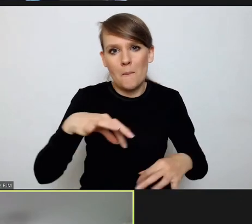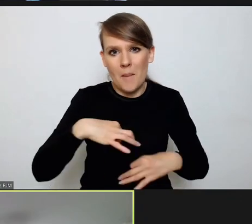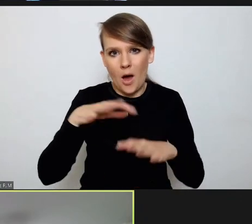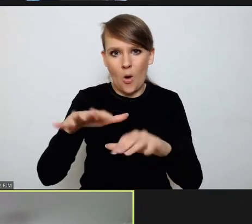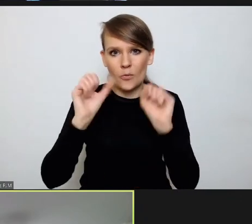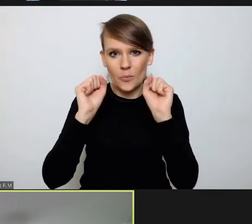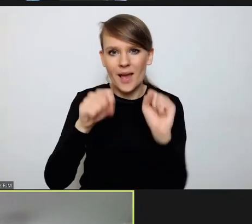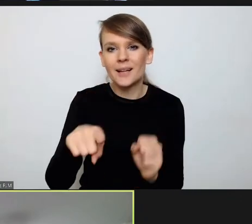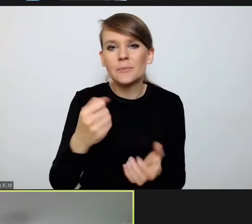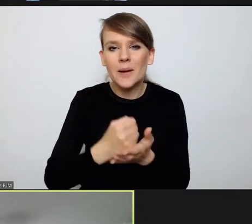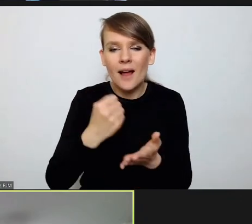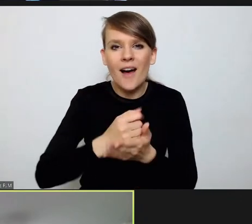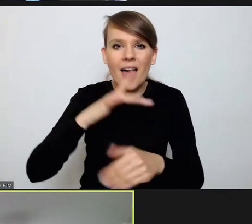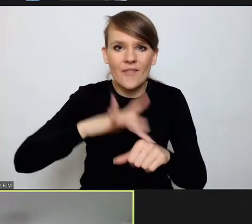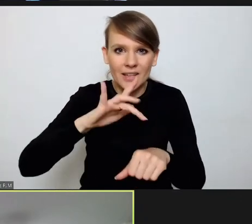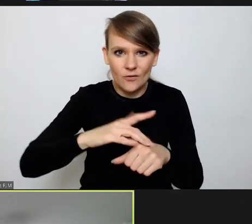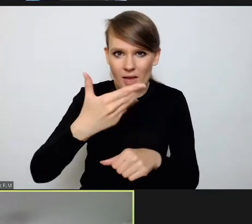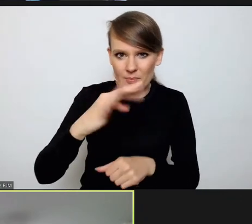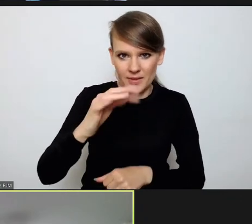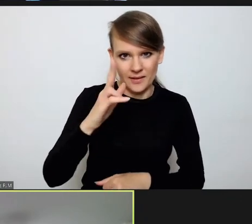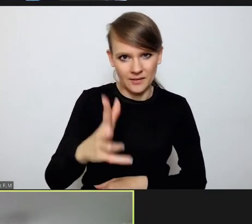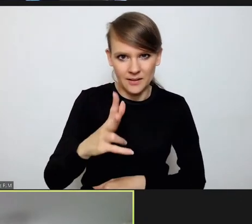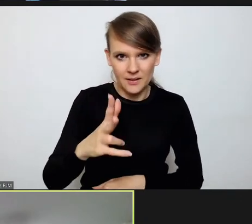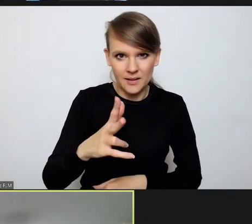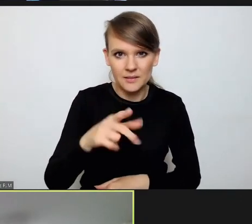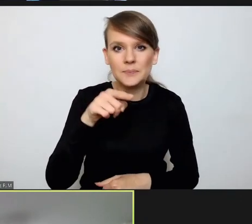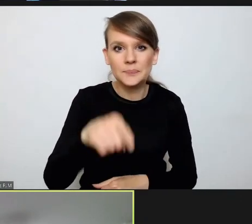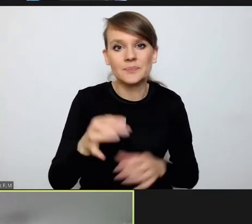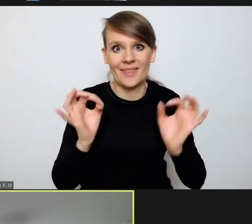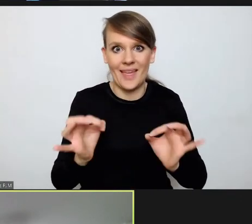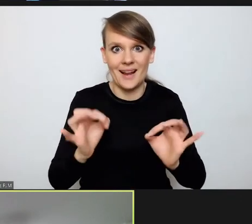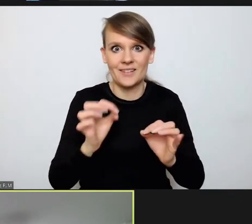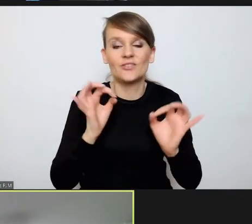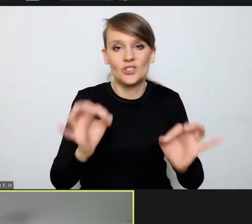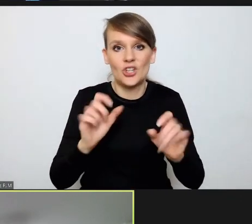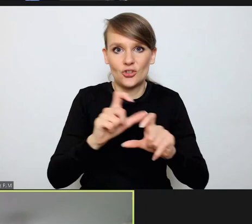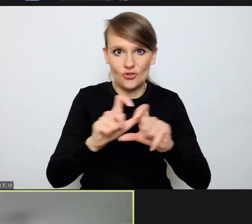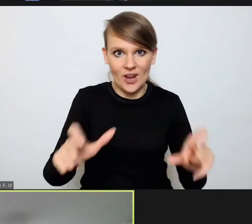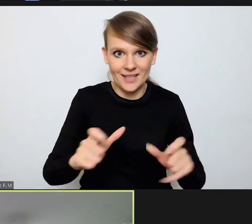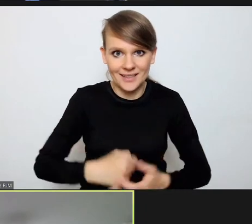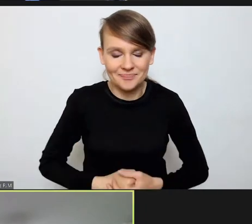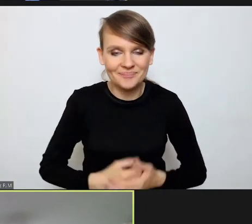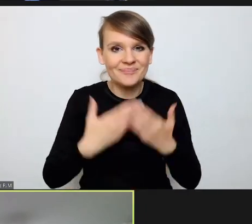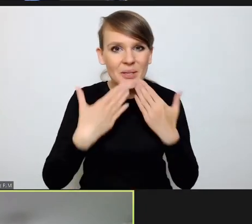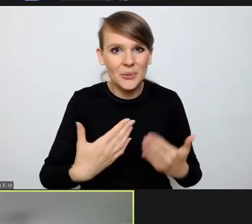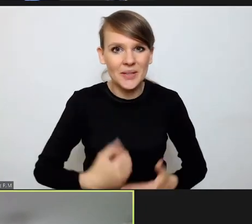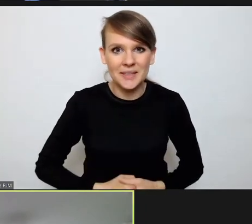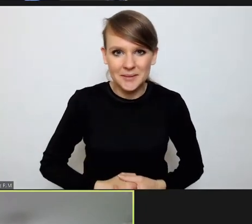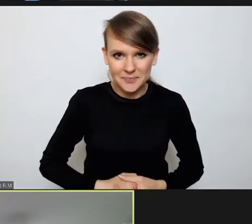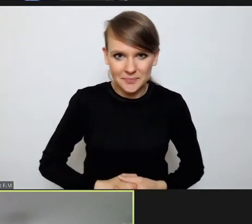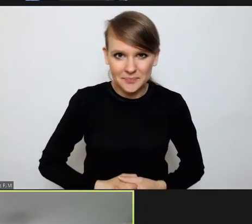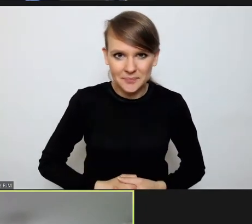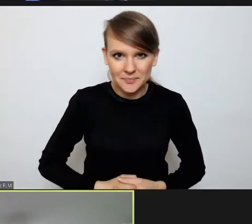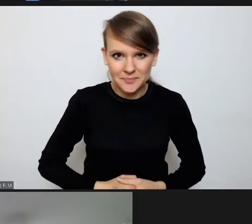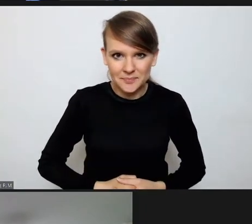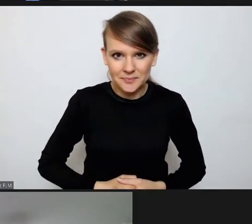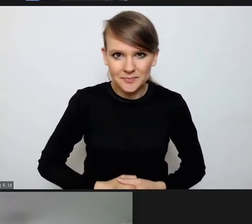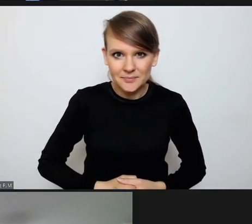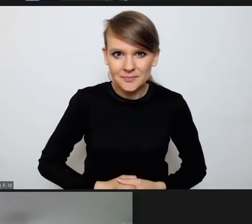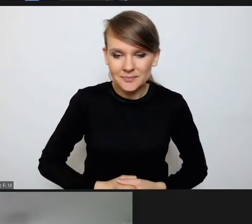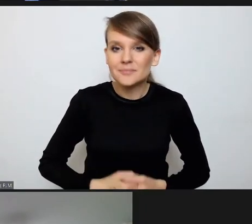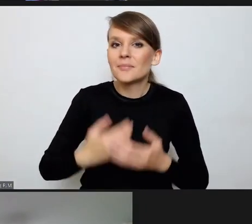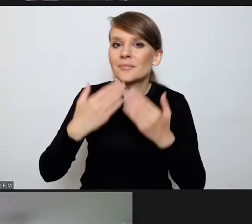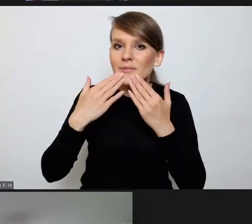efektywności MTK w chwili obecnej, dzisiejszych czasach. Dziękuję bardzo. Dziękuję